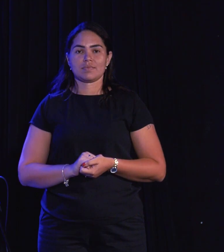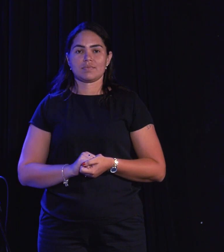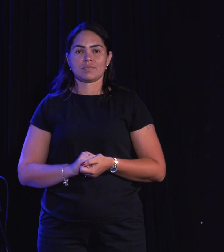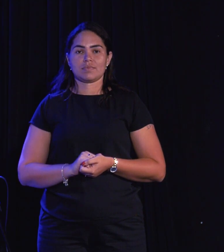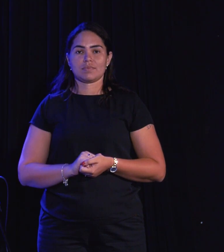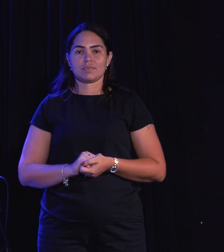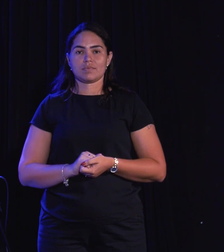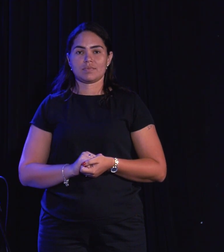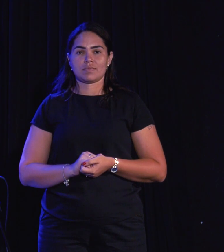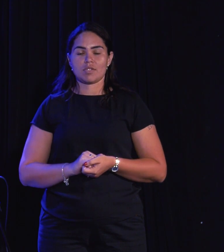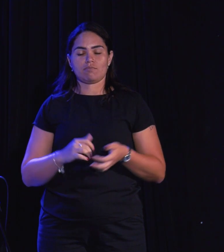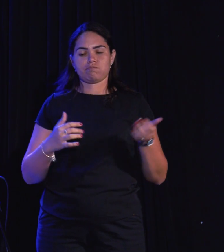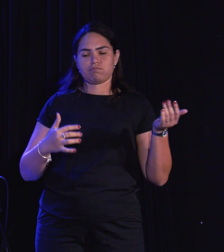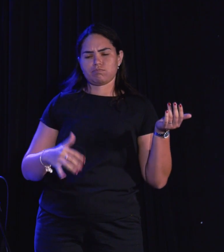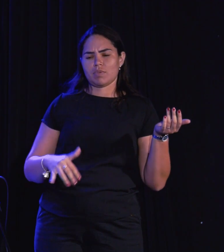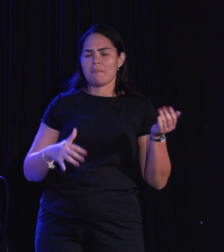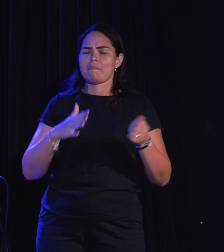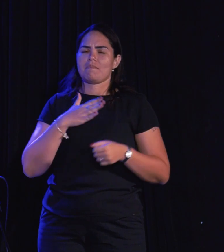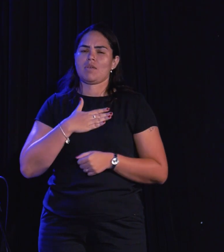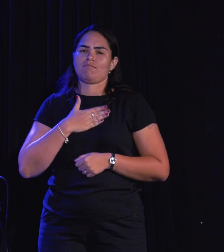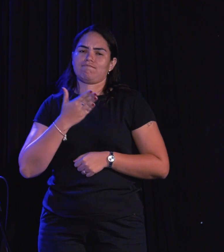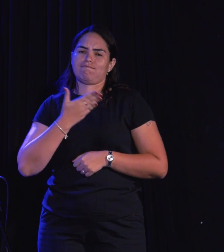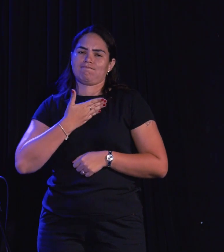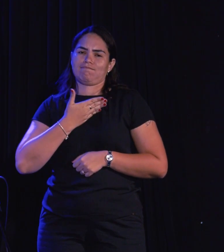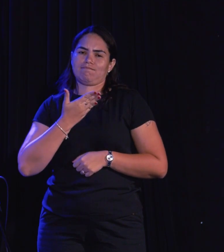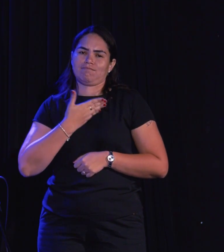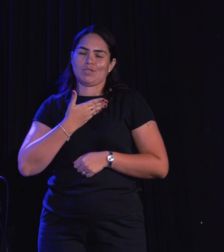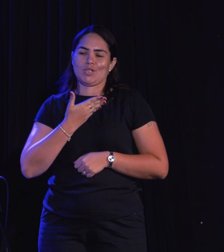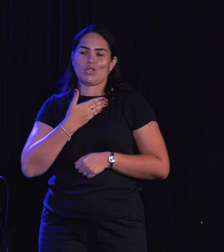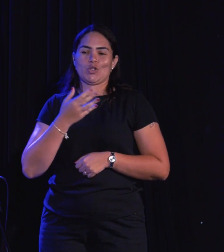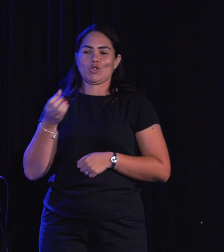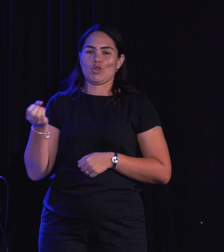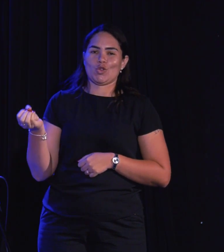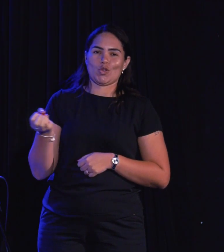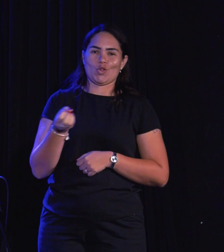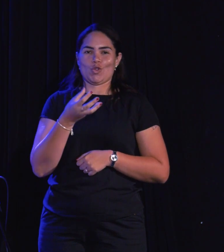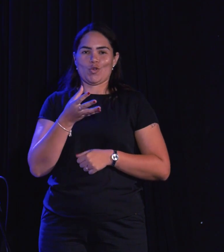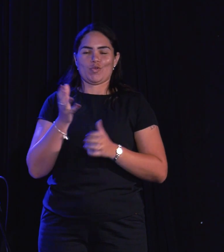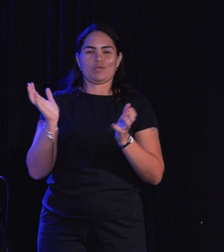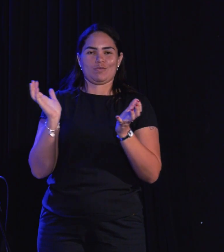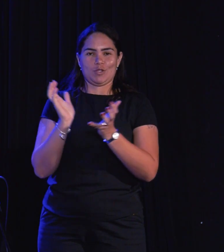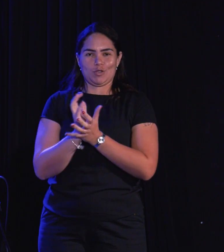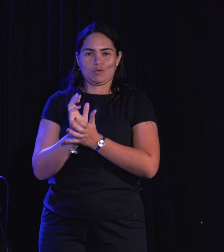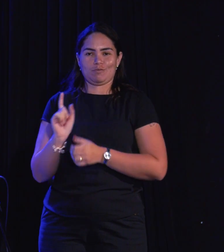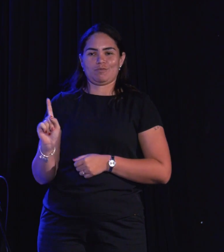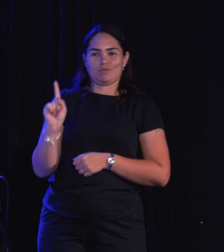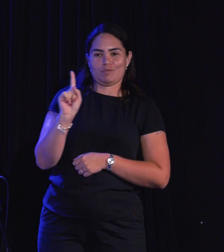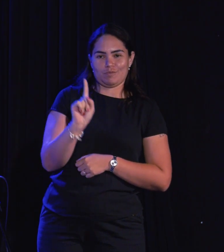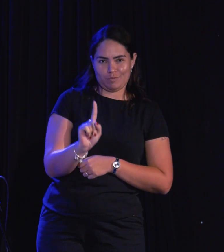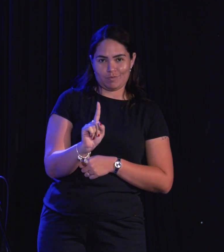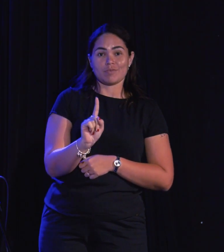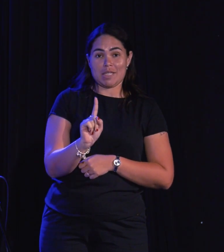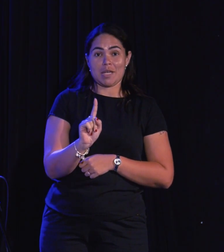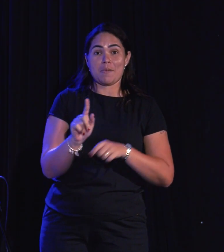Contrabaixo, meu irmão, novo membro da banda, diretamente de Salvador, Bahia,